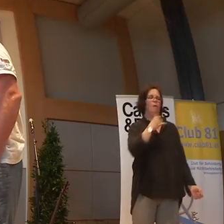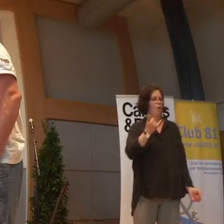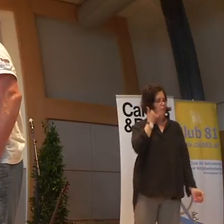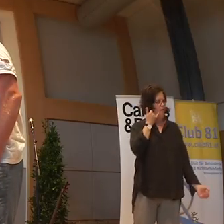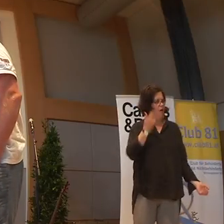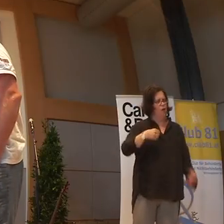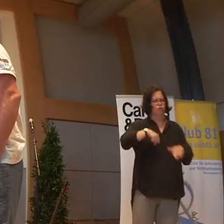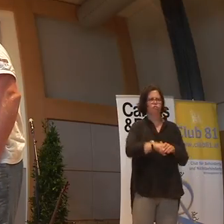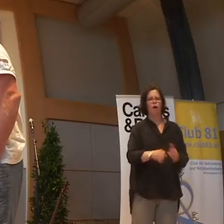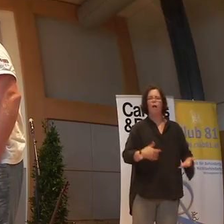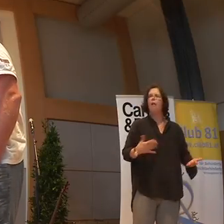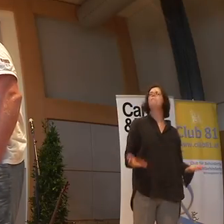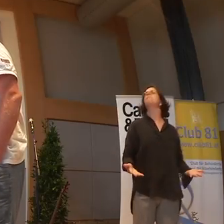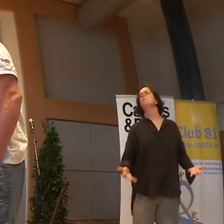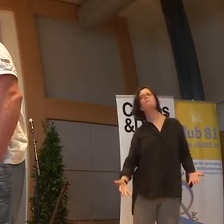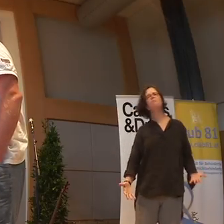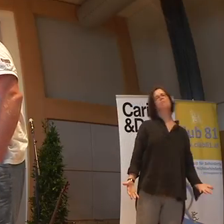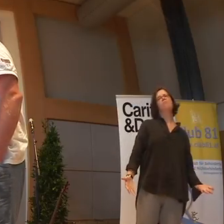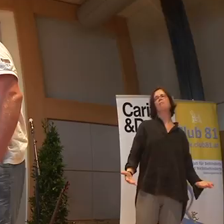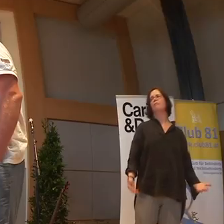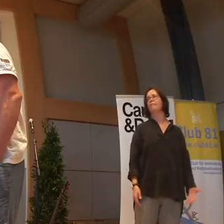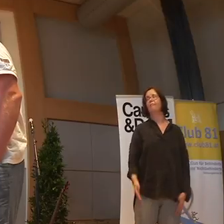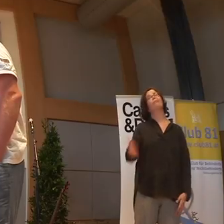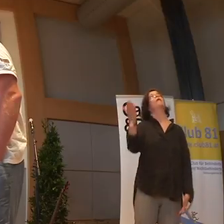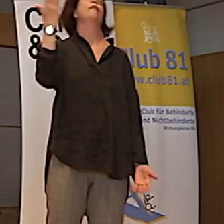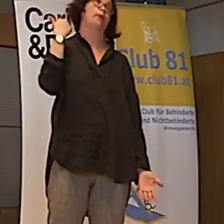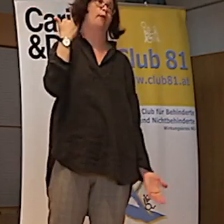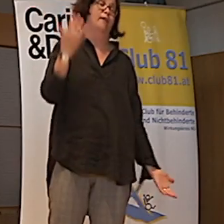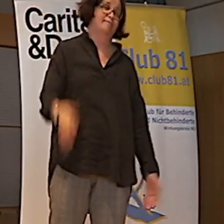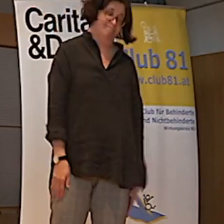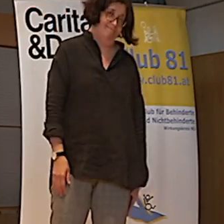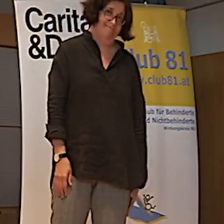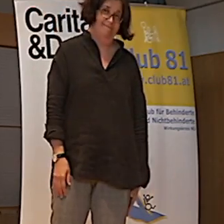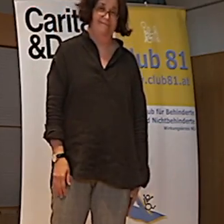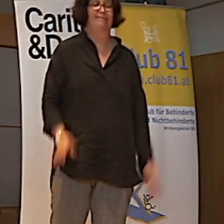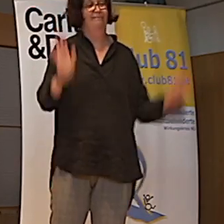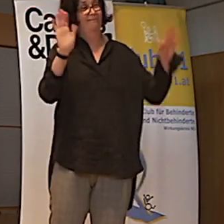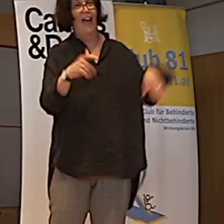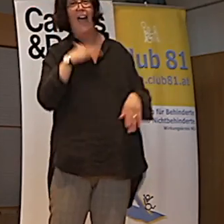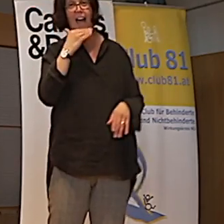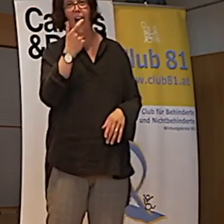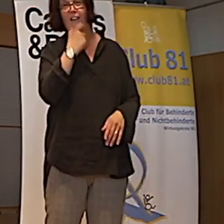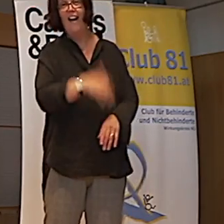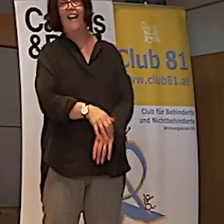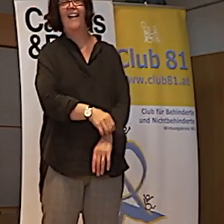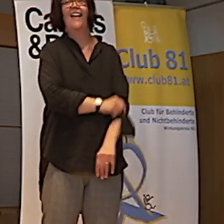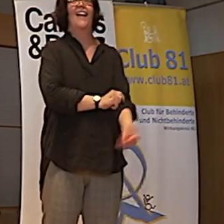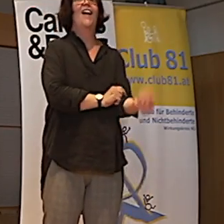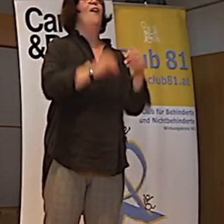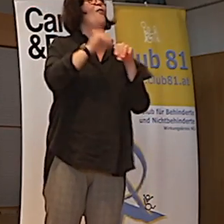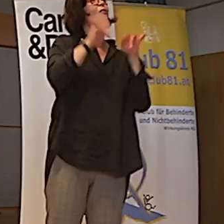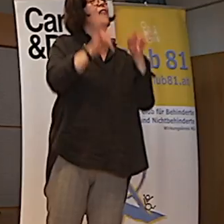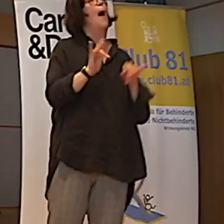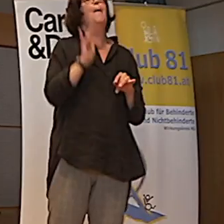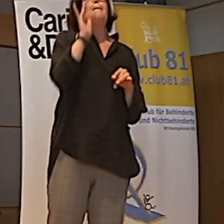im ganzen Stall. Stimmt's? Früher. Aber egal wie alt wir werden, es gibt immer wieder die